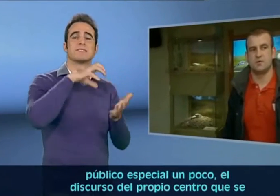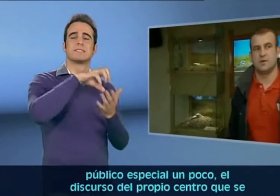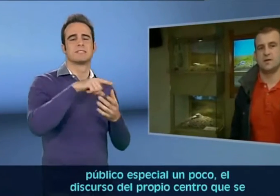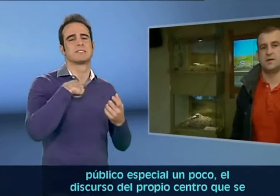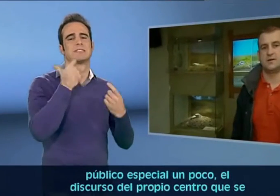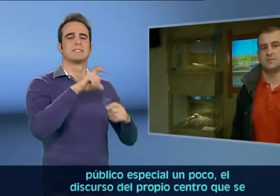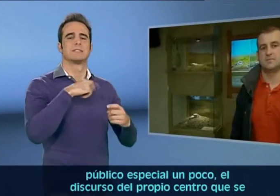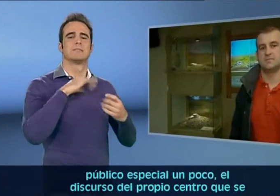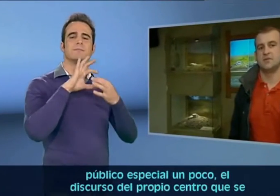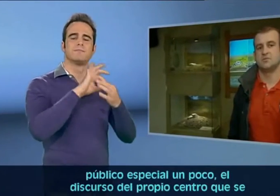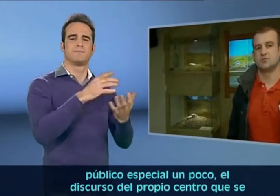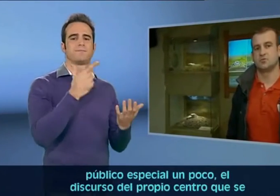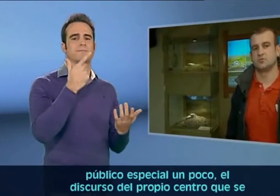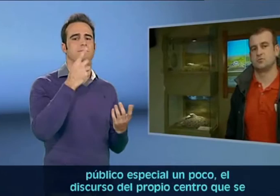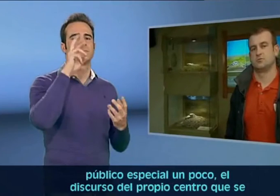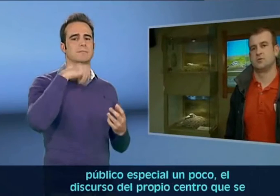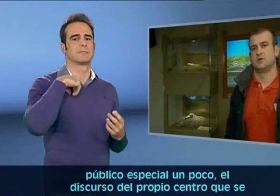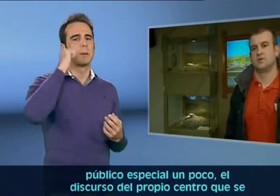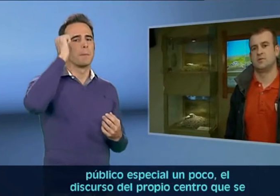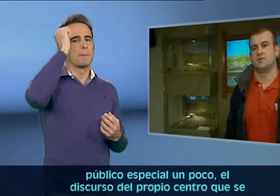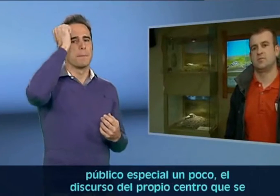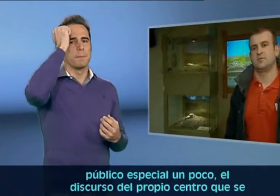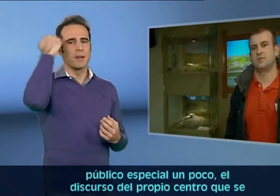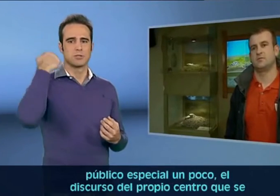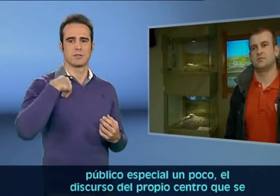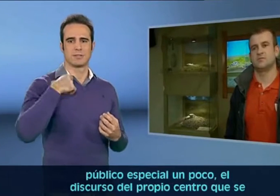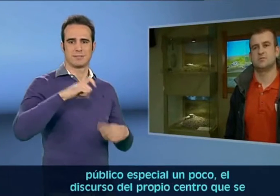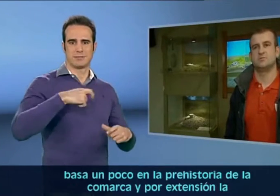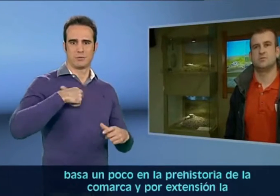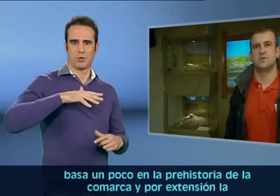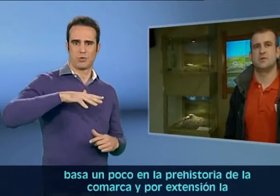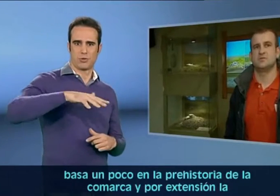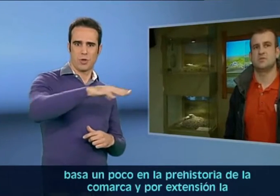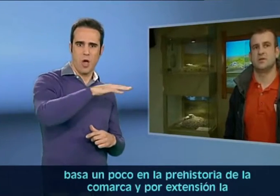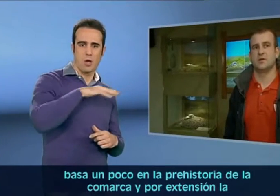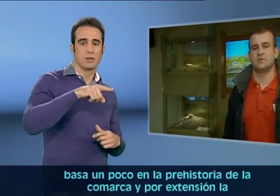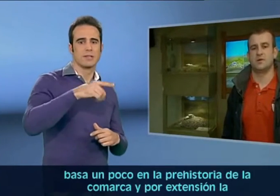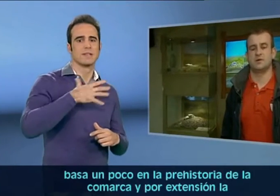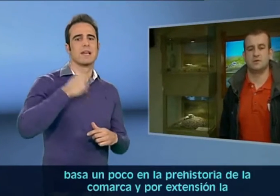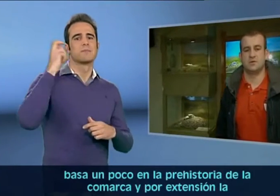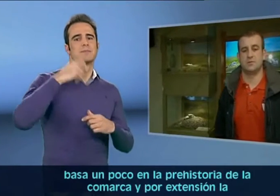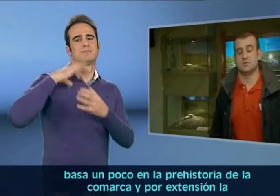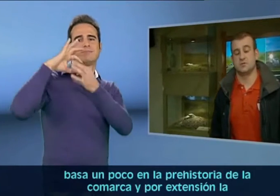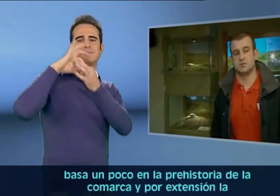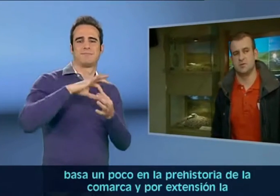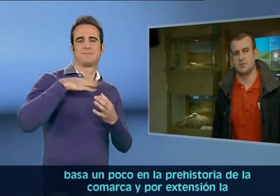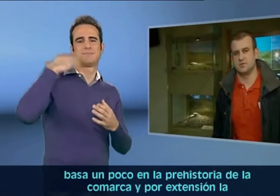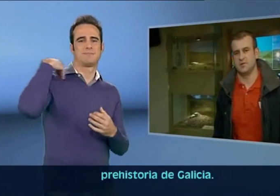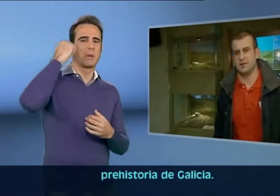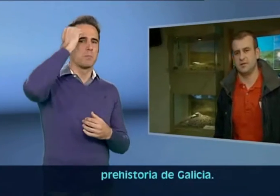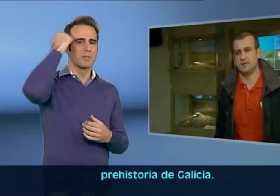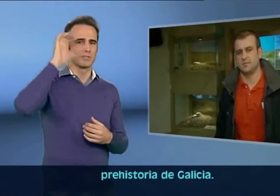el discurso del propio centro que se basa un poco en la prehistoria de la comarca y por extensión en prehistoria de Galicia.